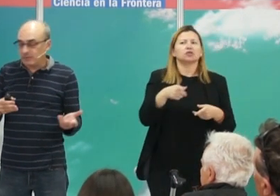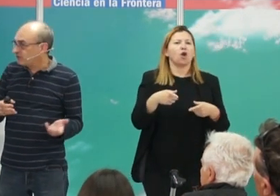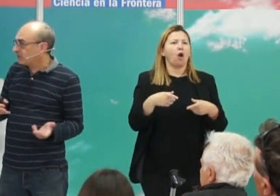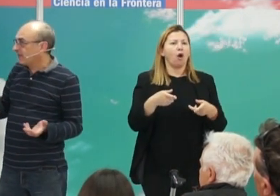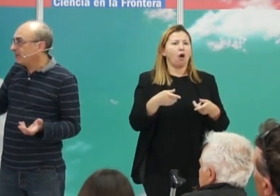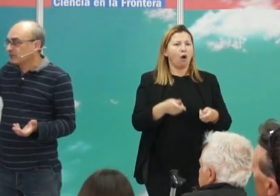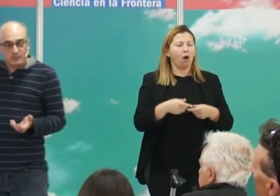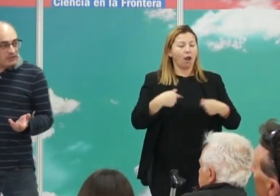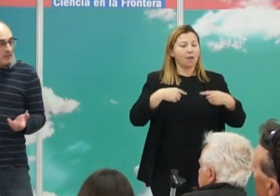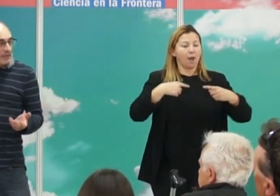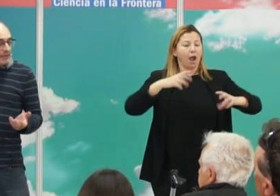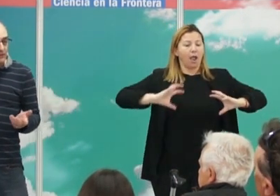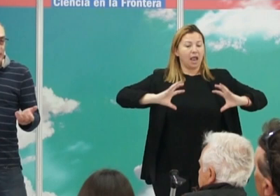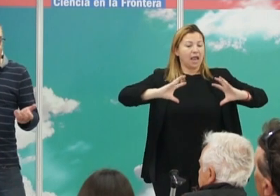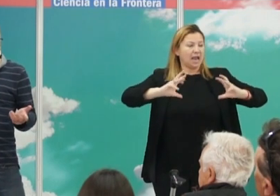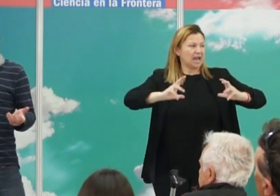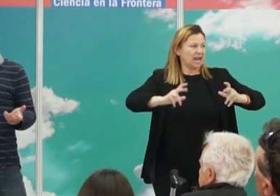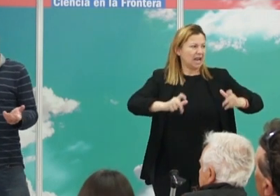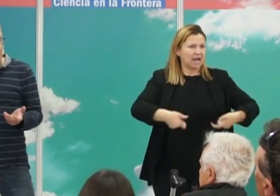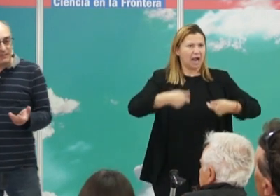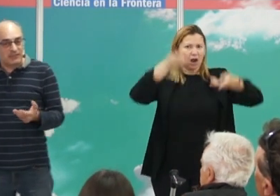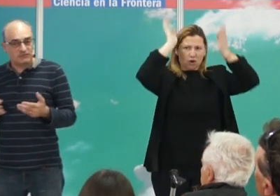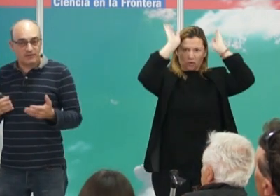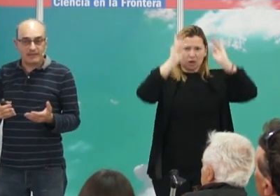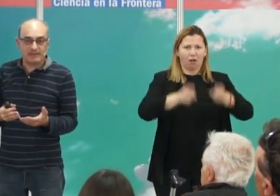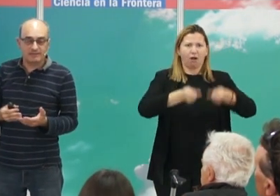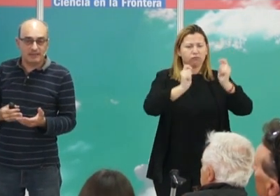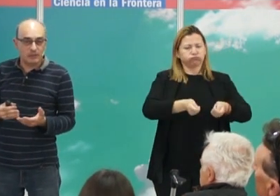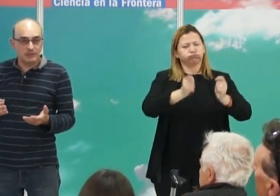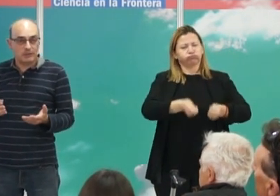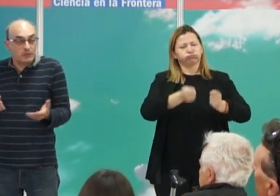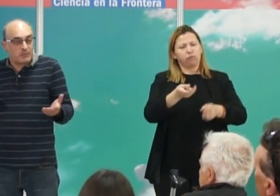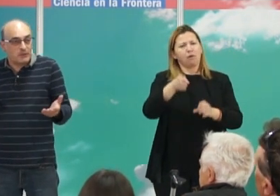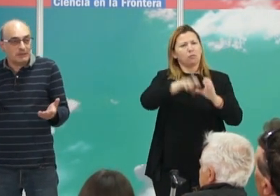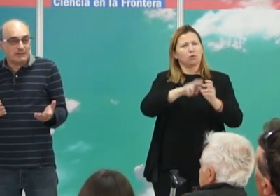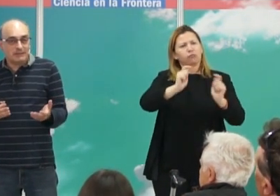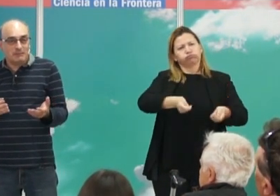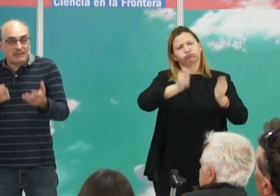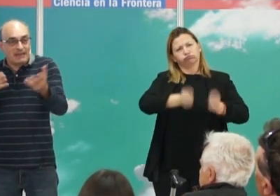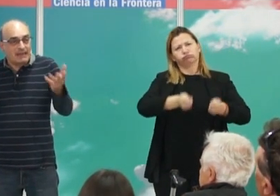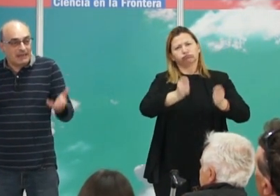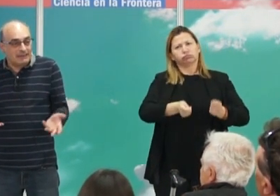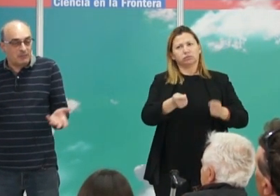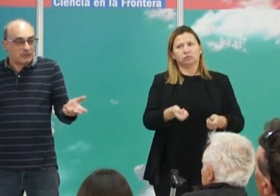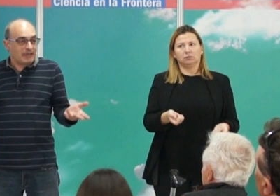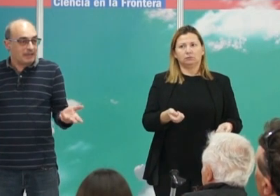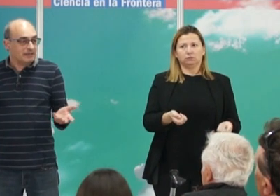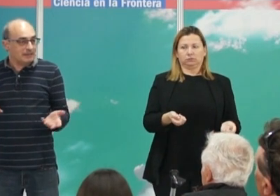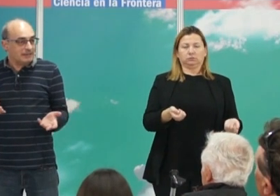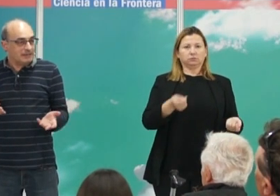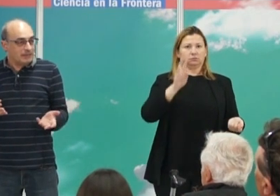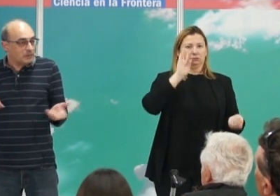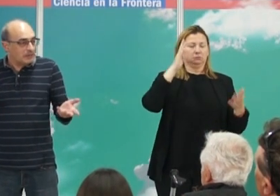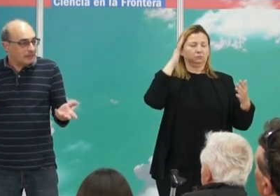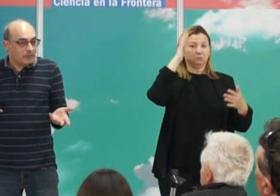tirados por estos caballos. ¿Os podéis imaginar lo increíble que debía ser para las sociedades del neolítico europeo ver llegar a gente montada